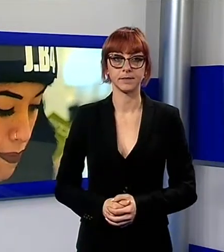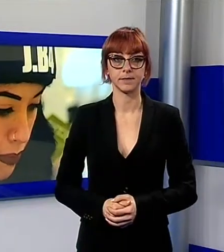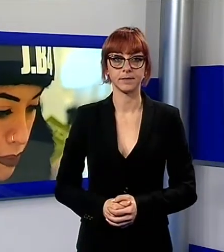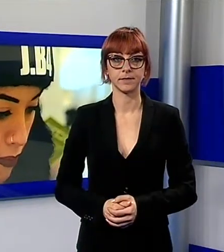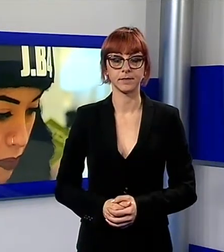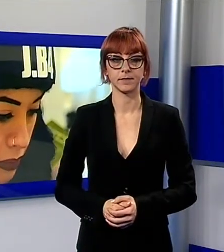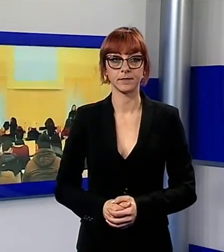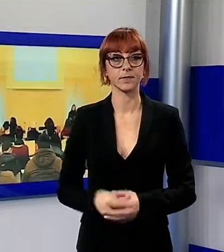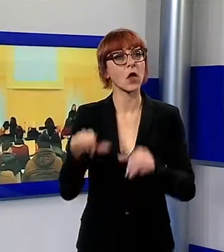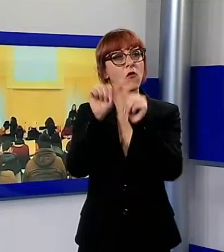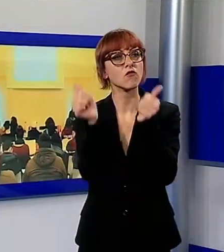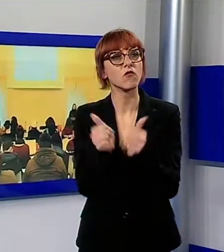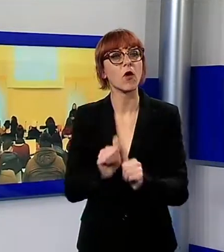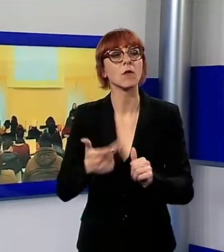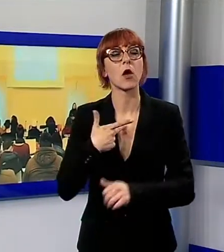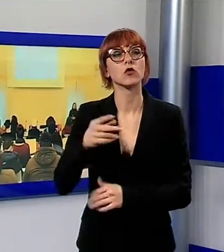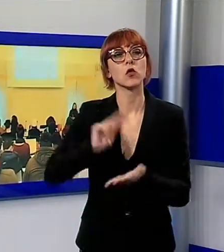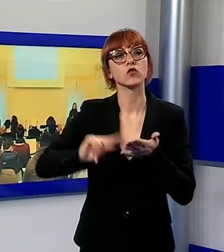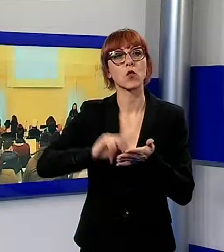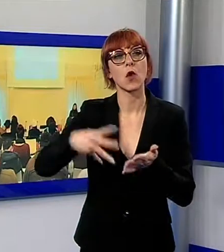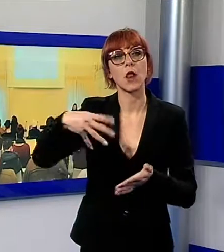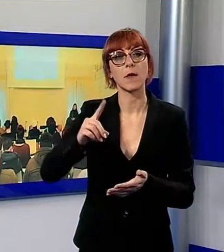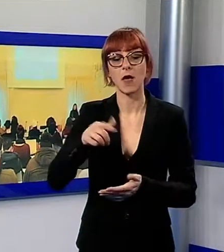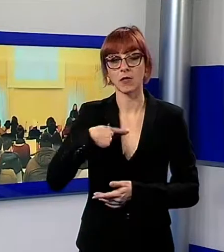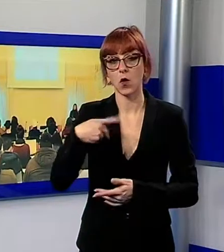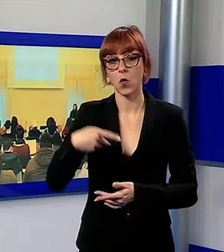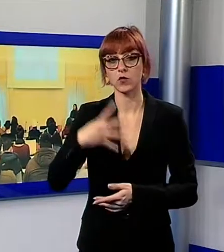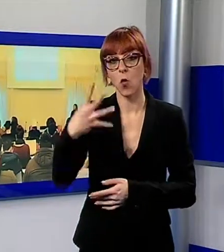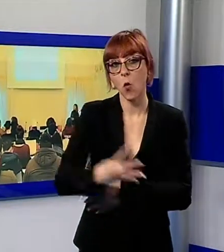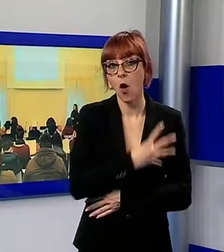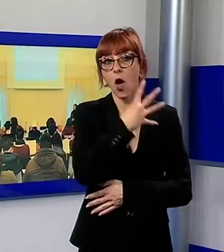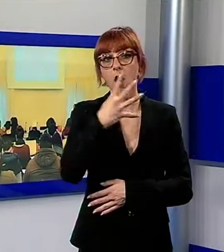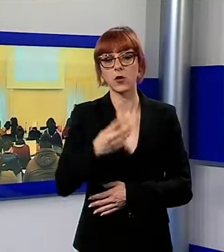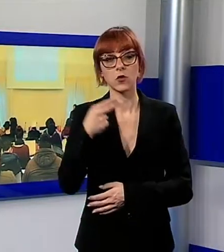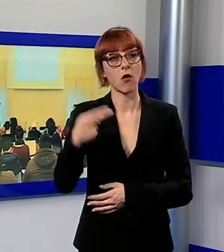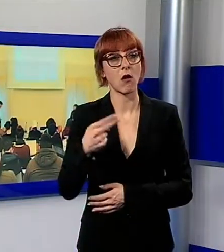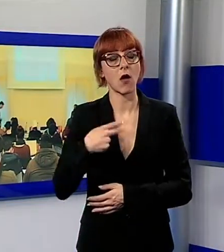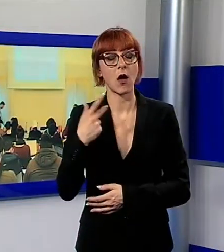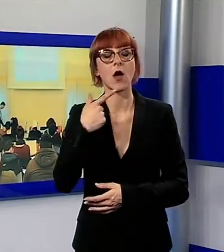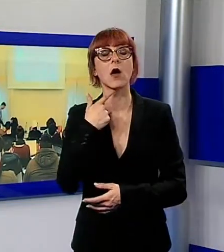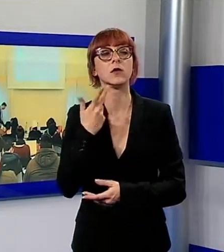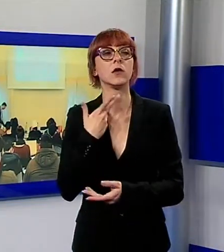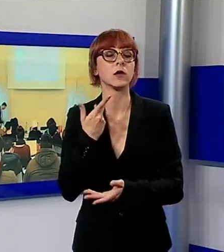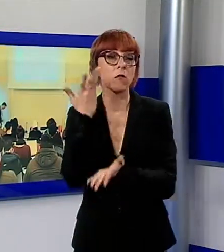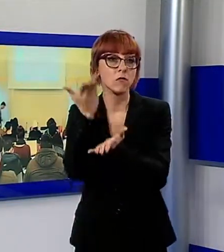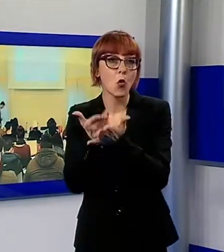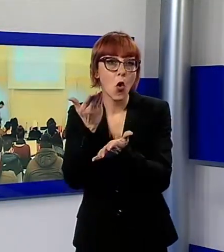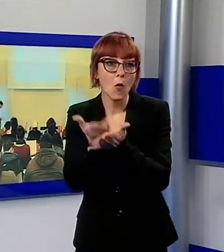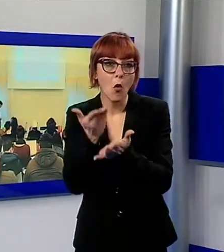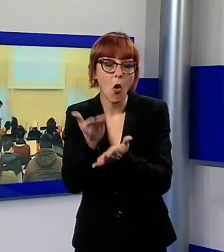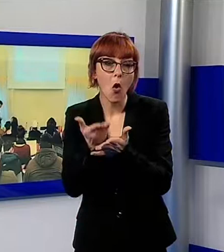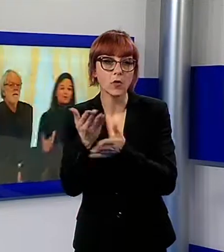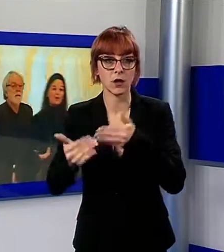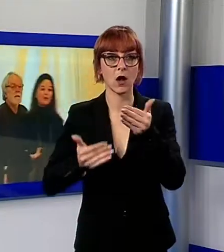Il format Scuola MAID, giunto quest'anno alla quarta edizione, si svolge a tutti i neodiplomati desiderosi di intraprendere una carriera